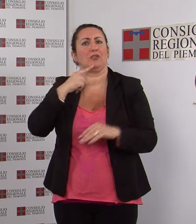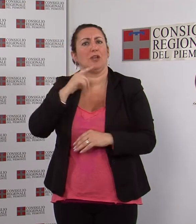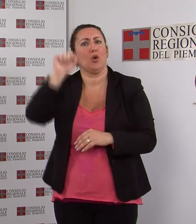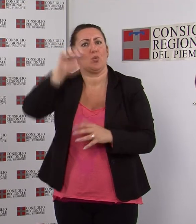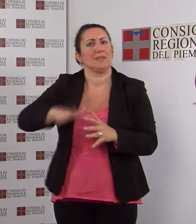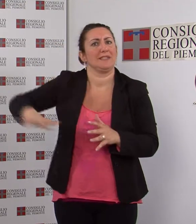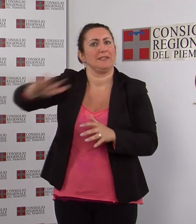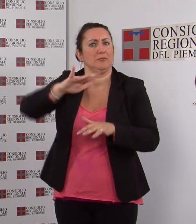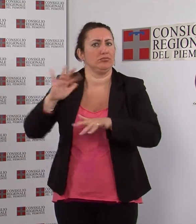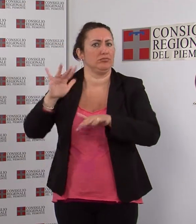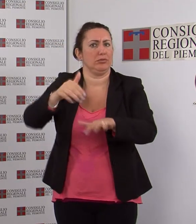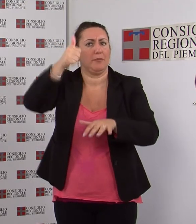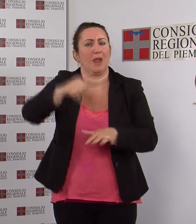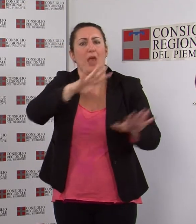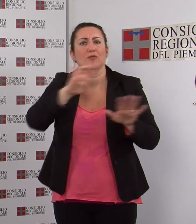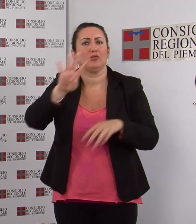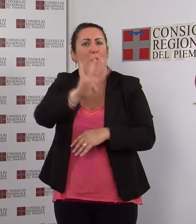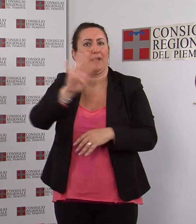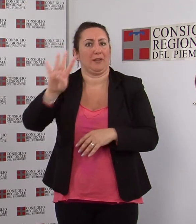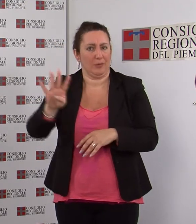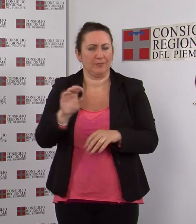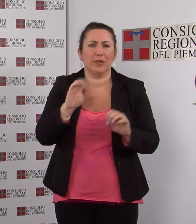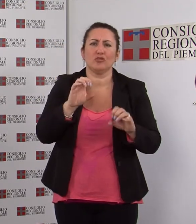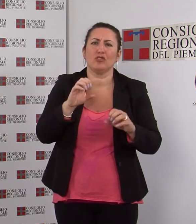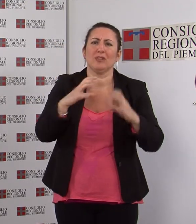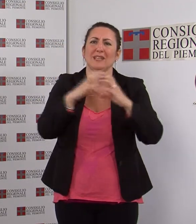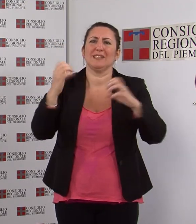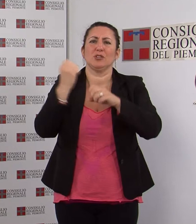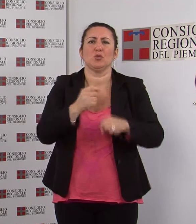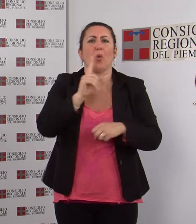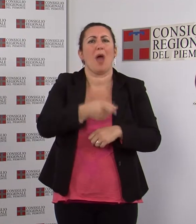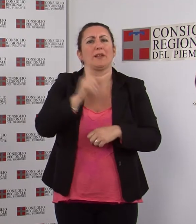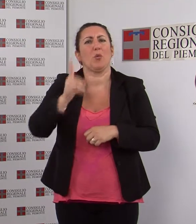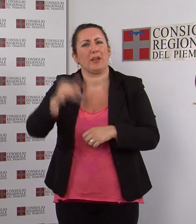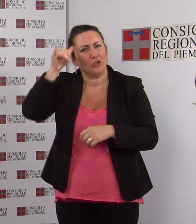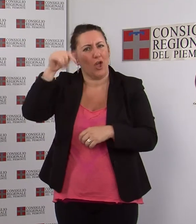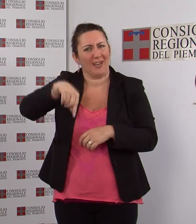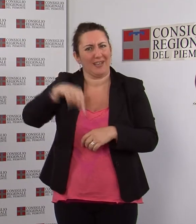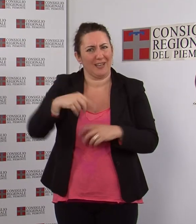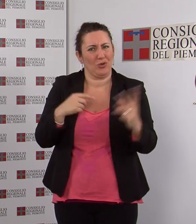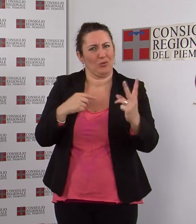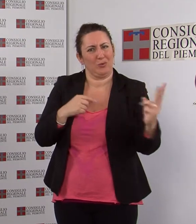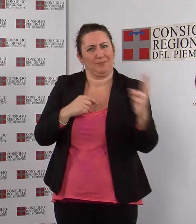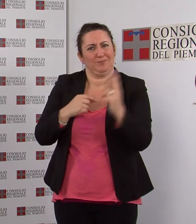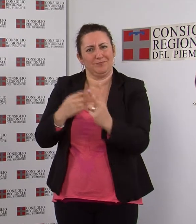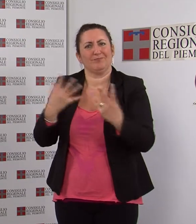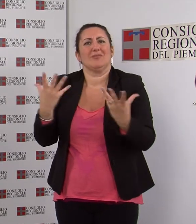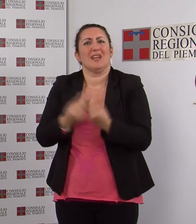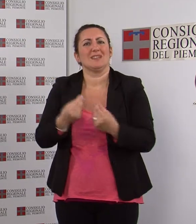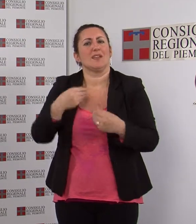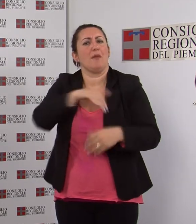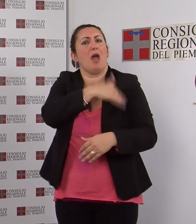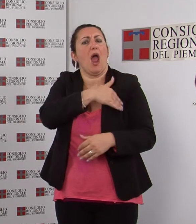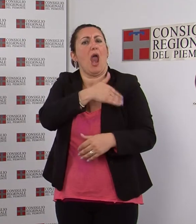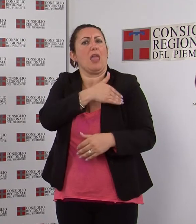I docenti dell'Istituto Guarino Guarini di Torino, Antonella Filippi e Lino Ferracin, con i loro allievi hanno realizzato